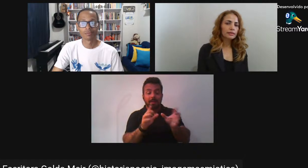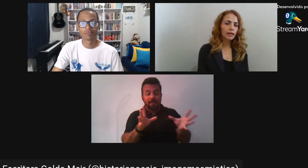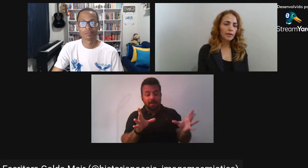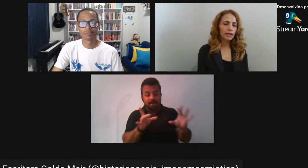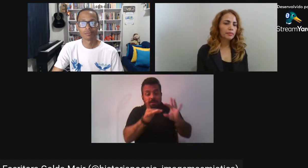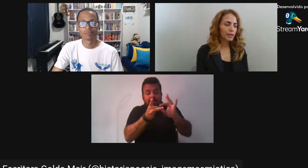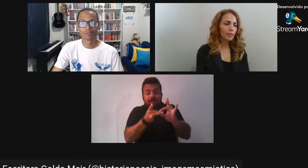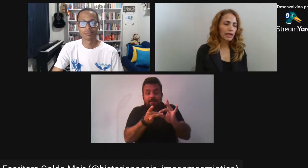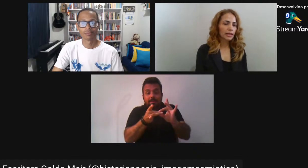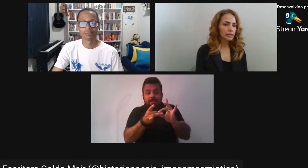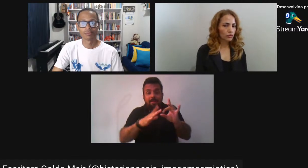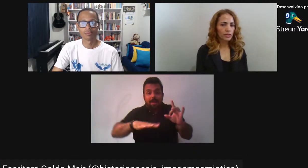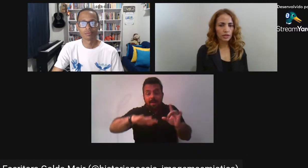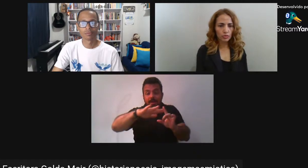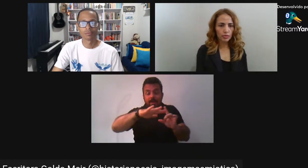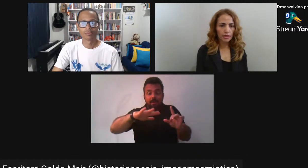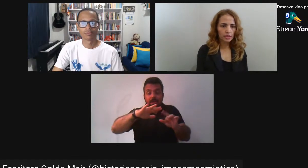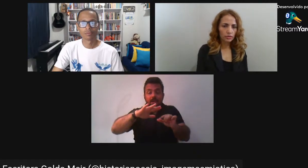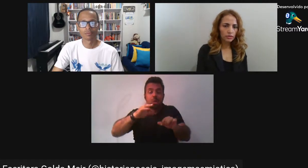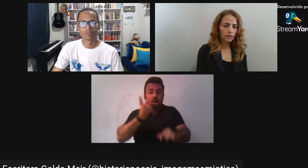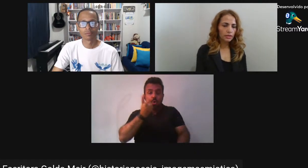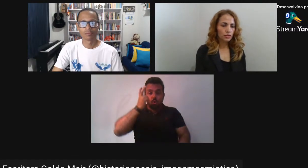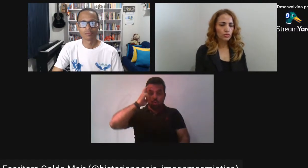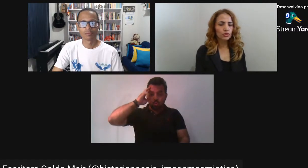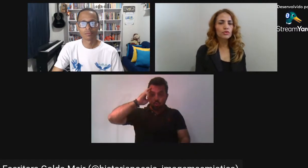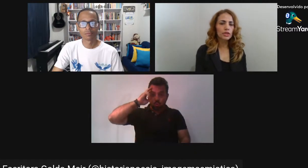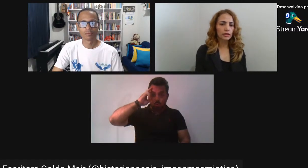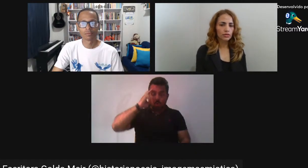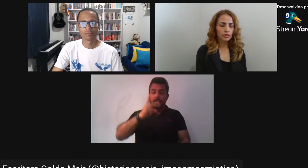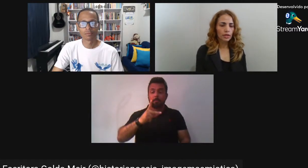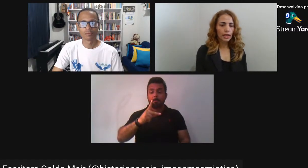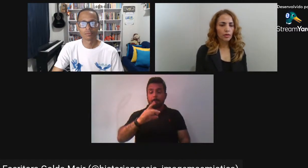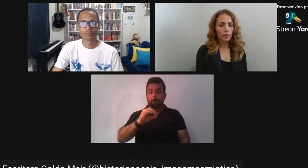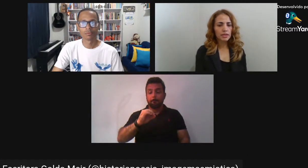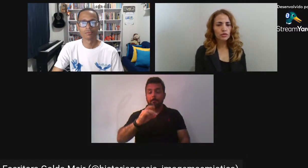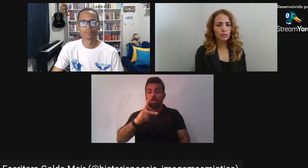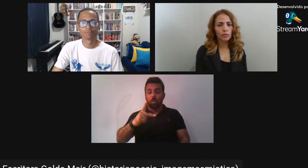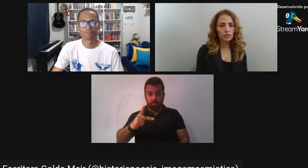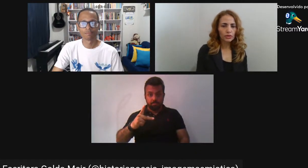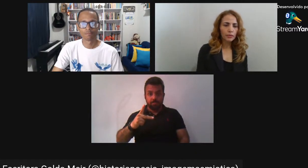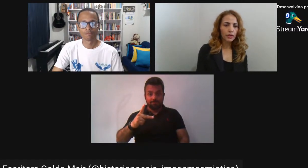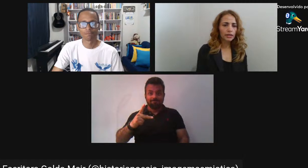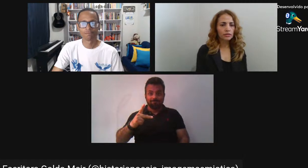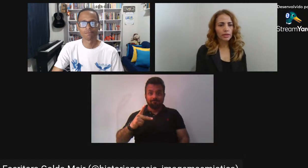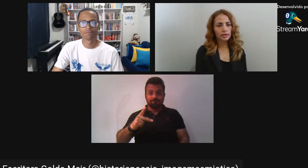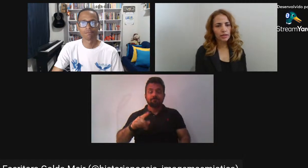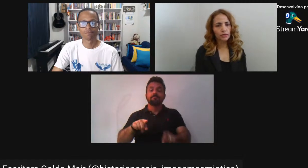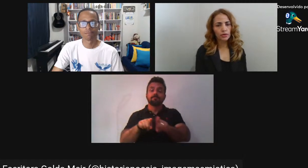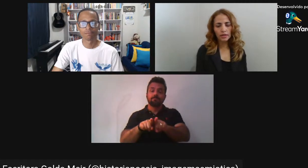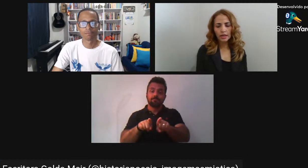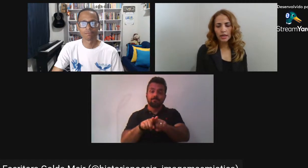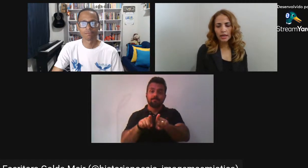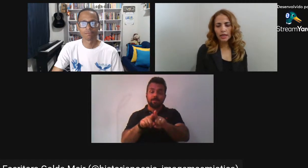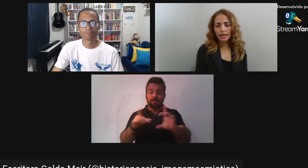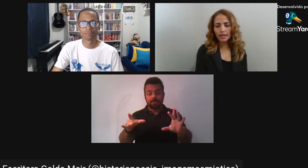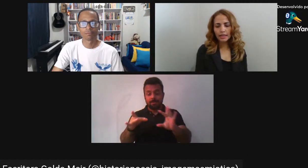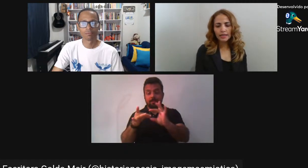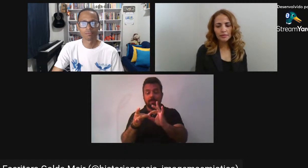Para trabalhar a questão do fascismo No Brasil nesses últimos anos É uma pesquisa um pouco mais contemporânea Do que a anterior